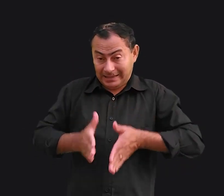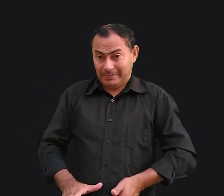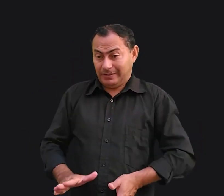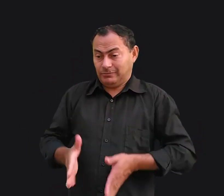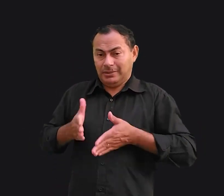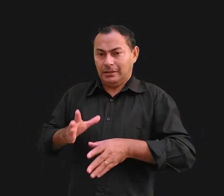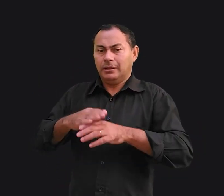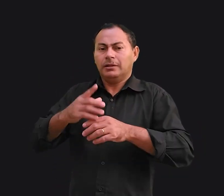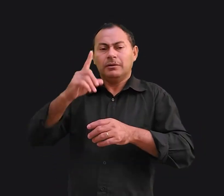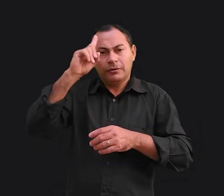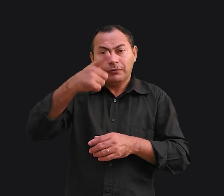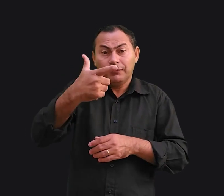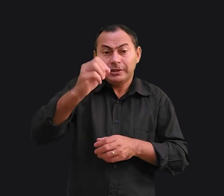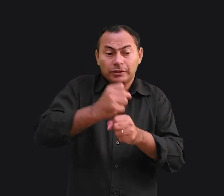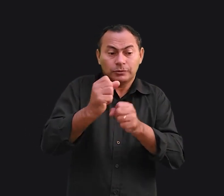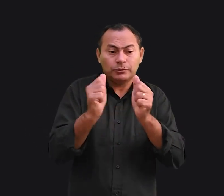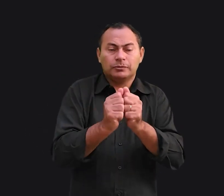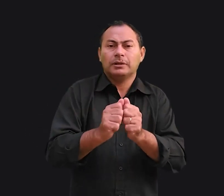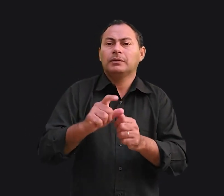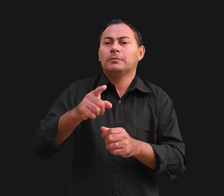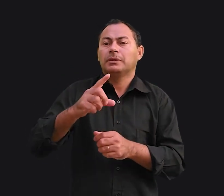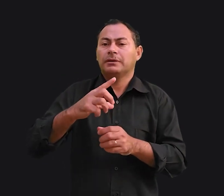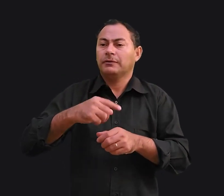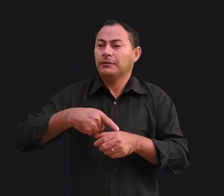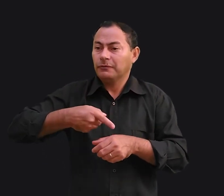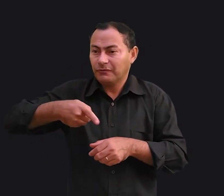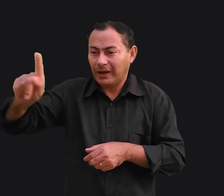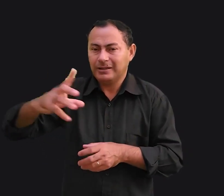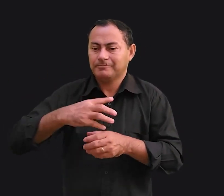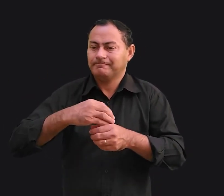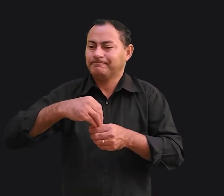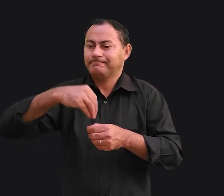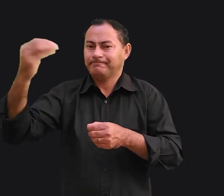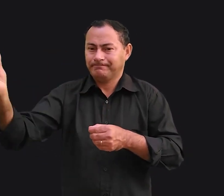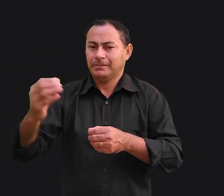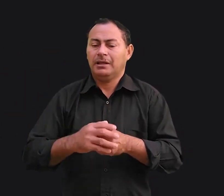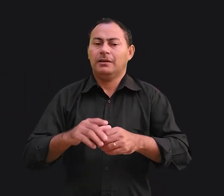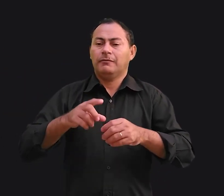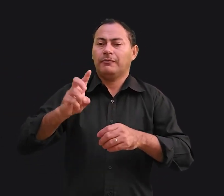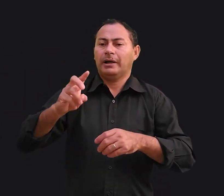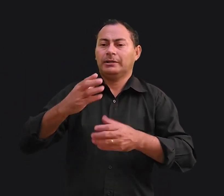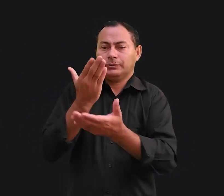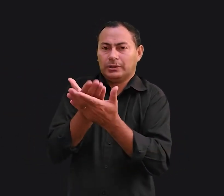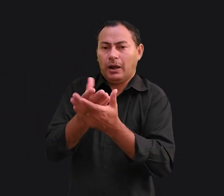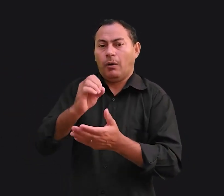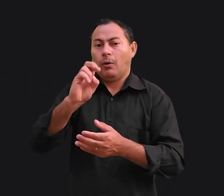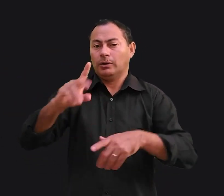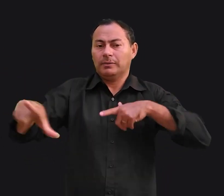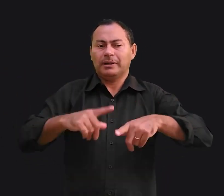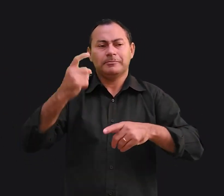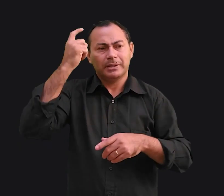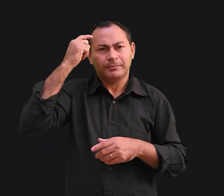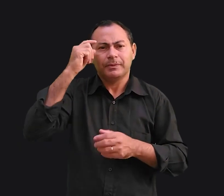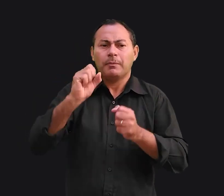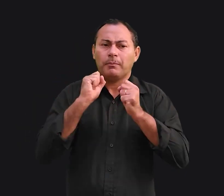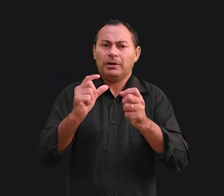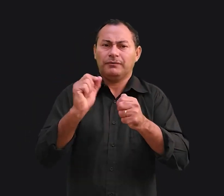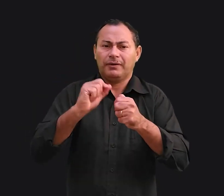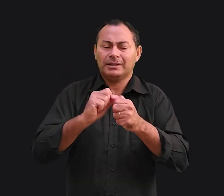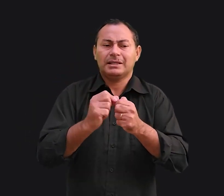filho sairá de casa para estudar ou para trabalhar, dando mais um passo na vida e pensará consigo mesmo. Posso fazer o que quiser e ninguém